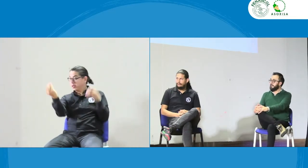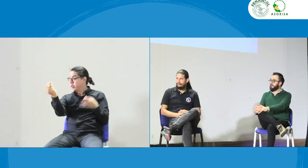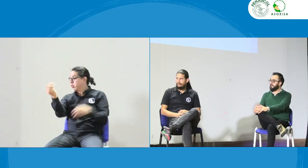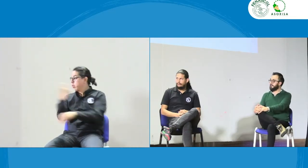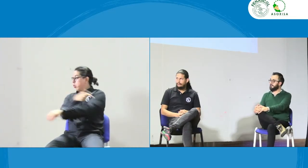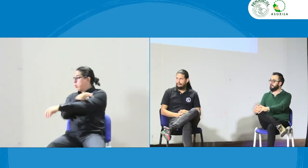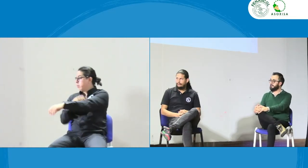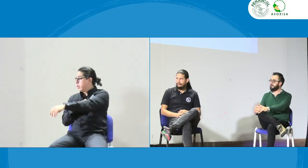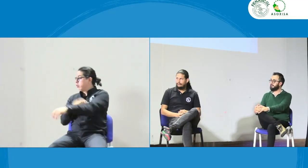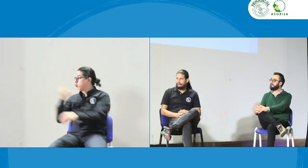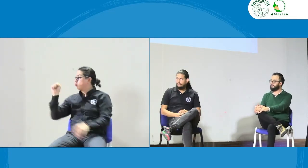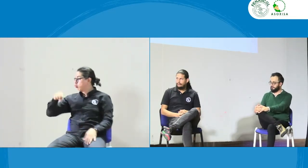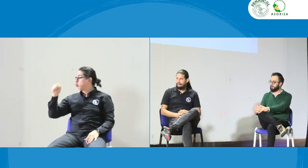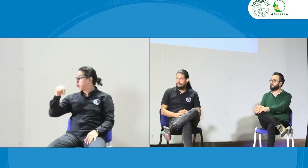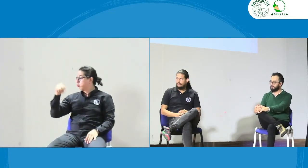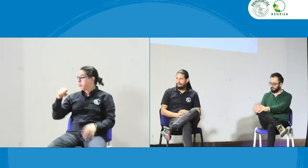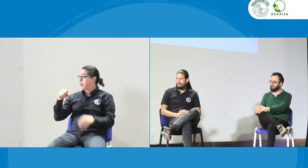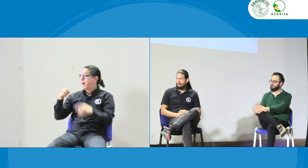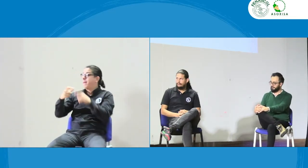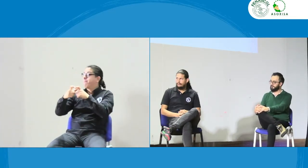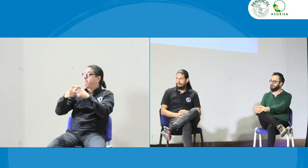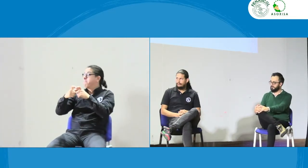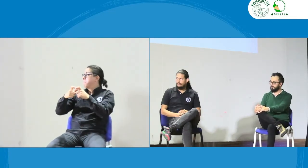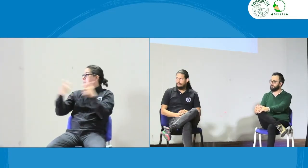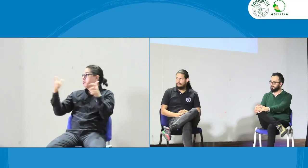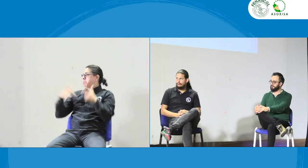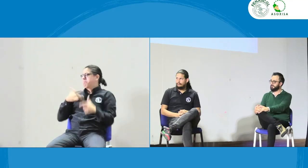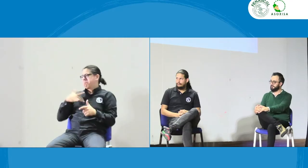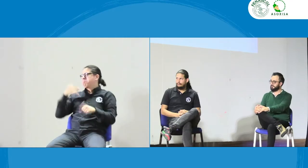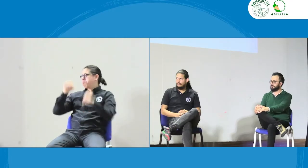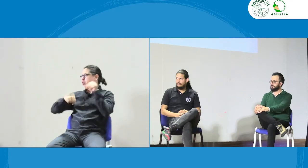dentro de las asociaciones algunos tienen estos comités